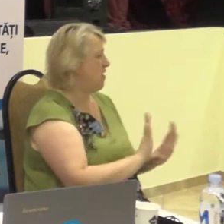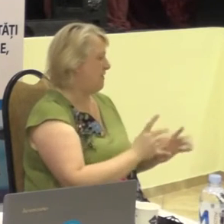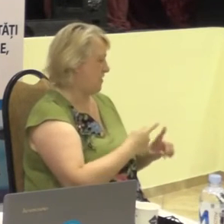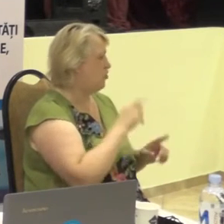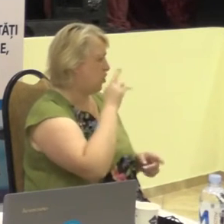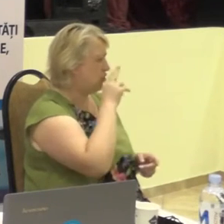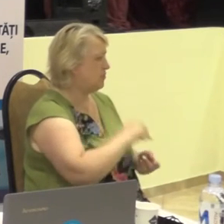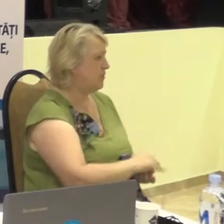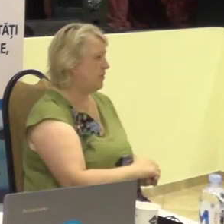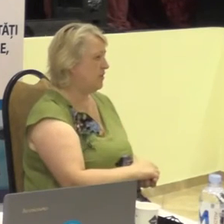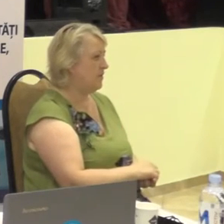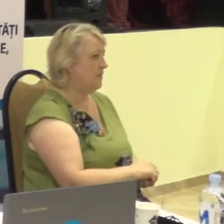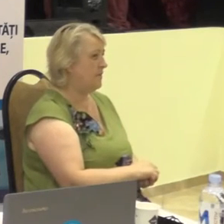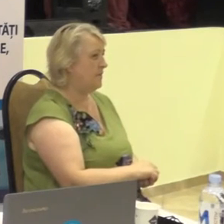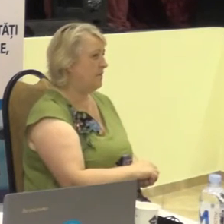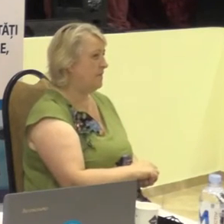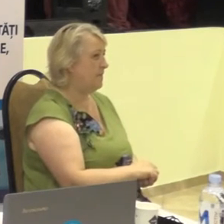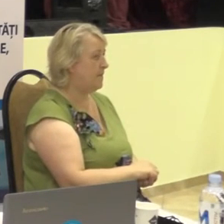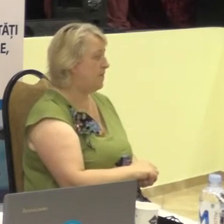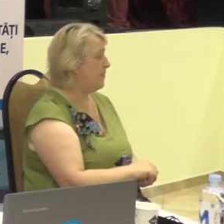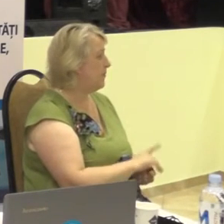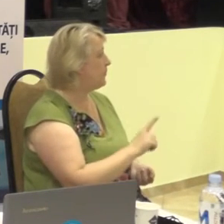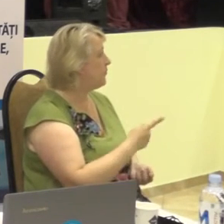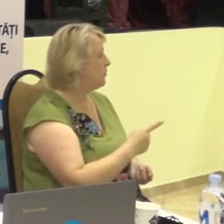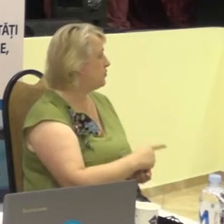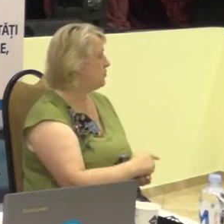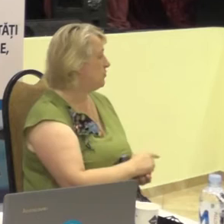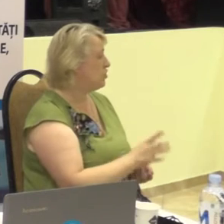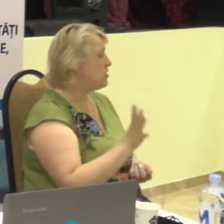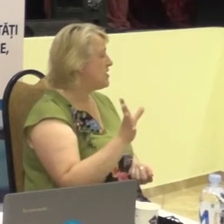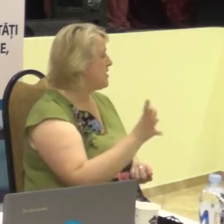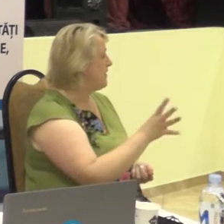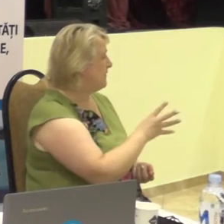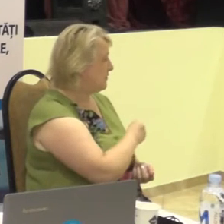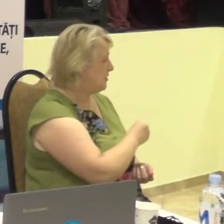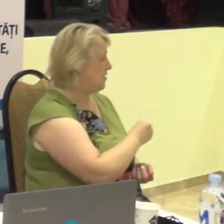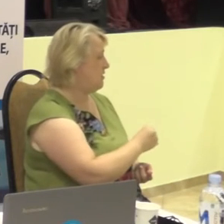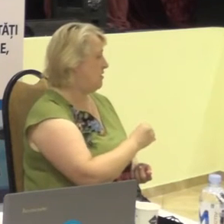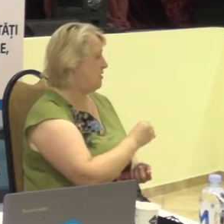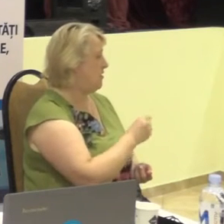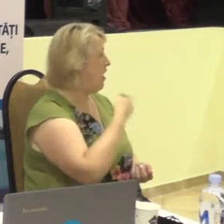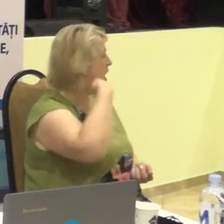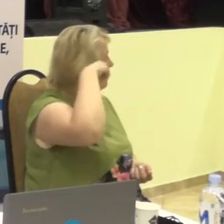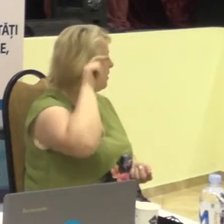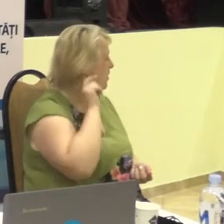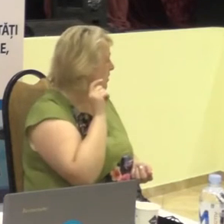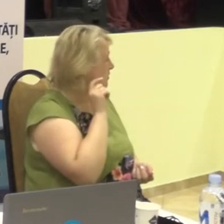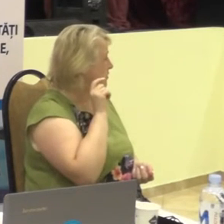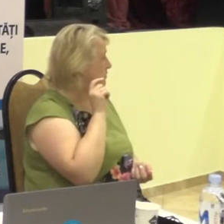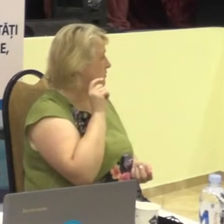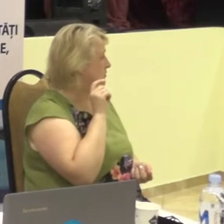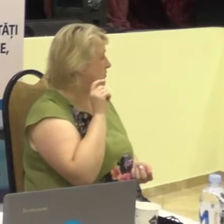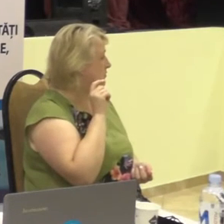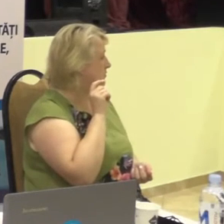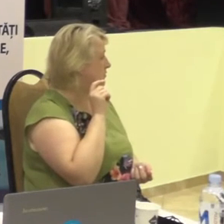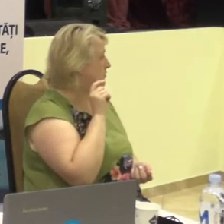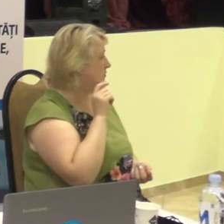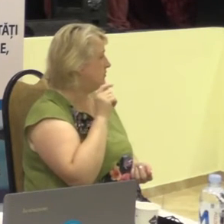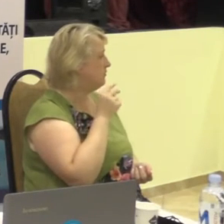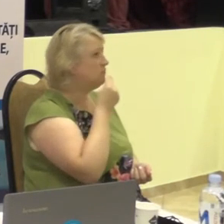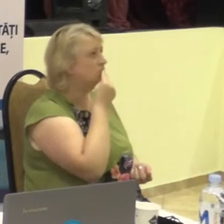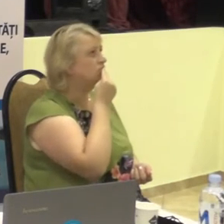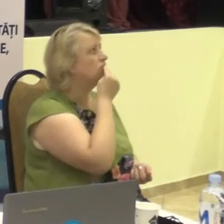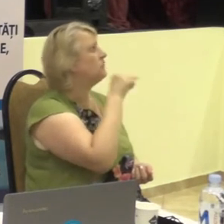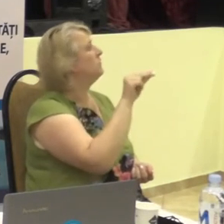greșeală. Pentru că, în primul rând, toate aparatele auditive sunt de o așa